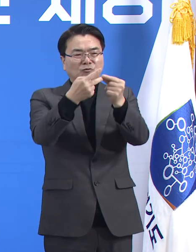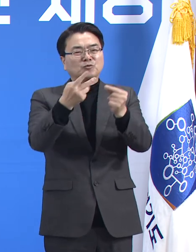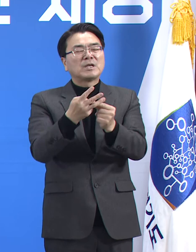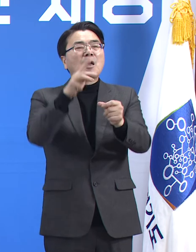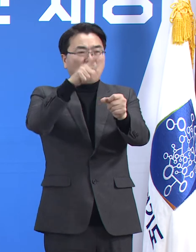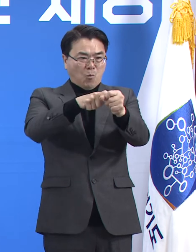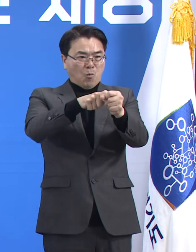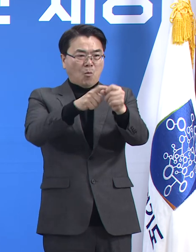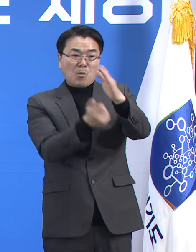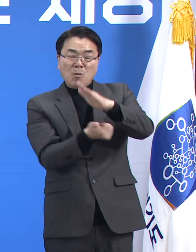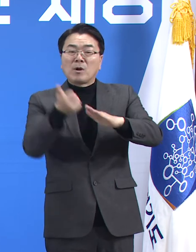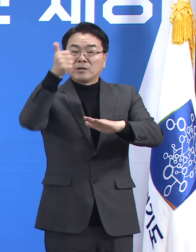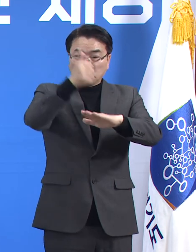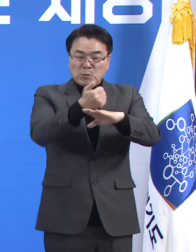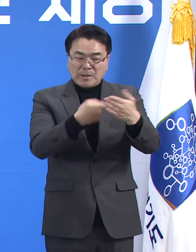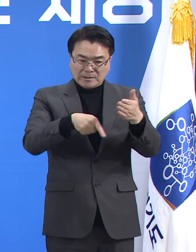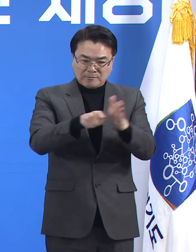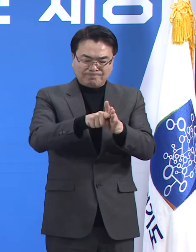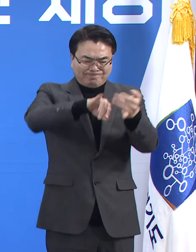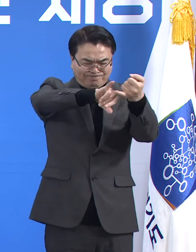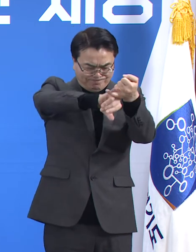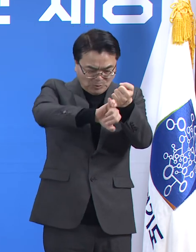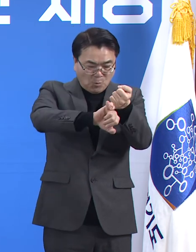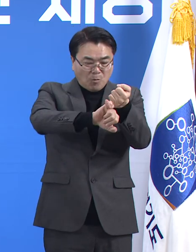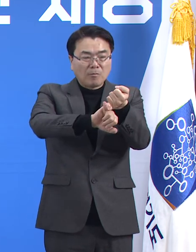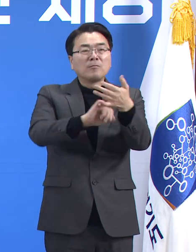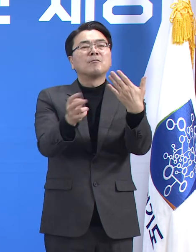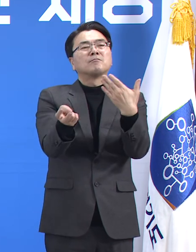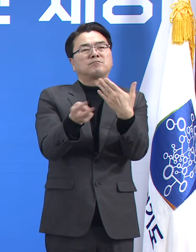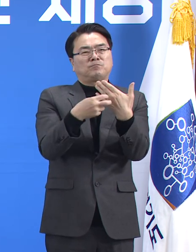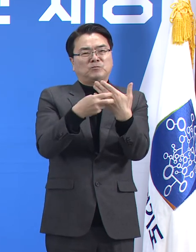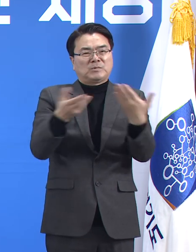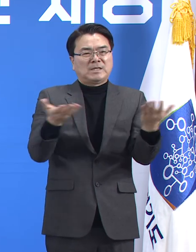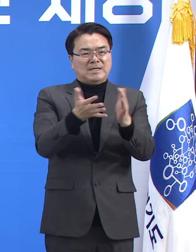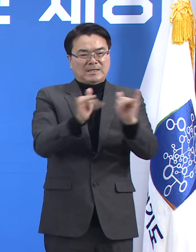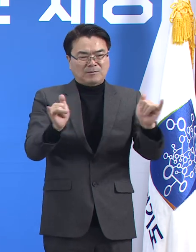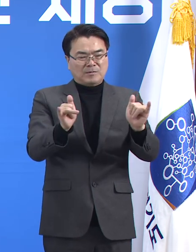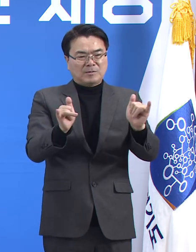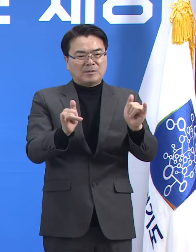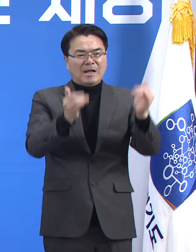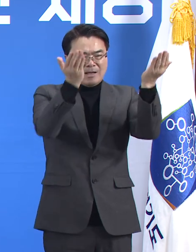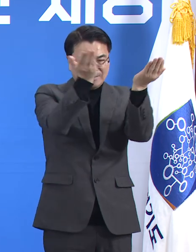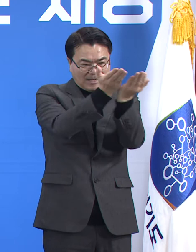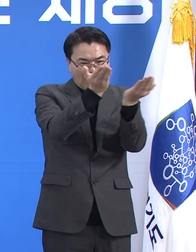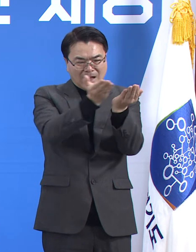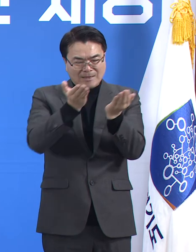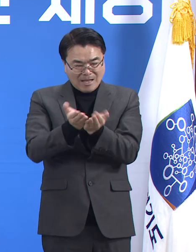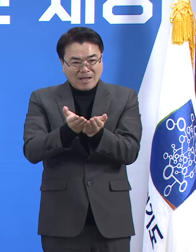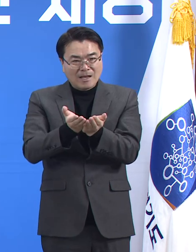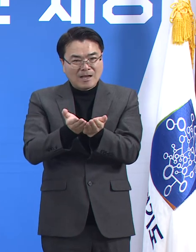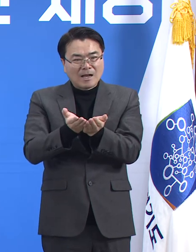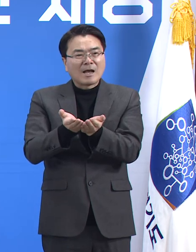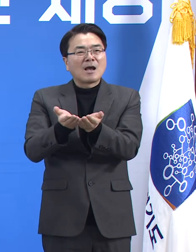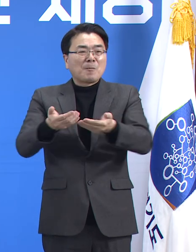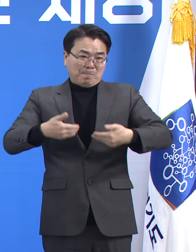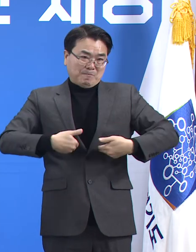성과를 이루려면 필수적인 의료자원을 때맞춰 확충할 수 있어야 합니다.